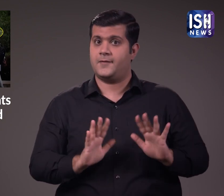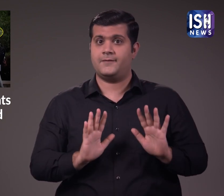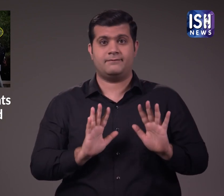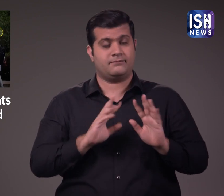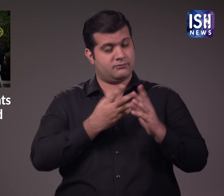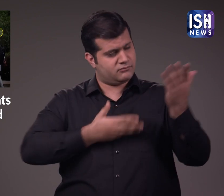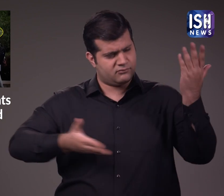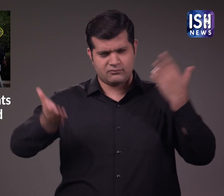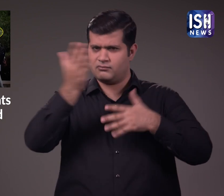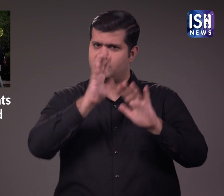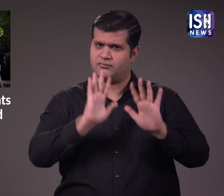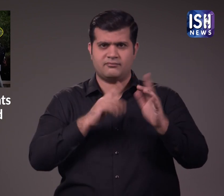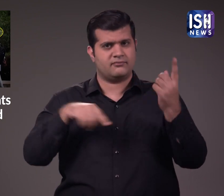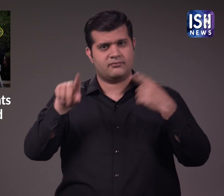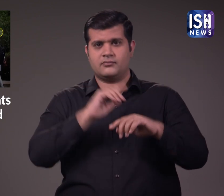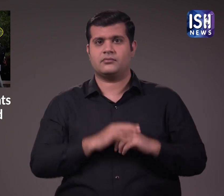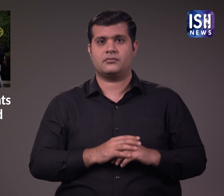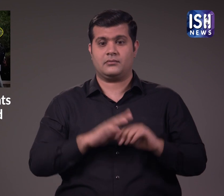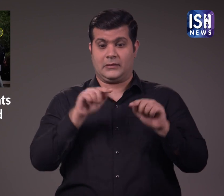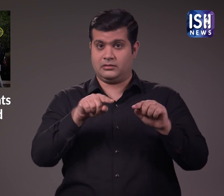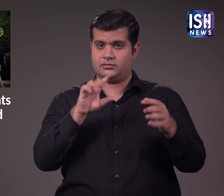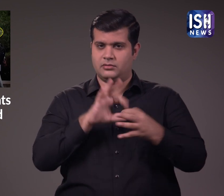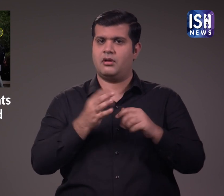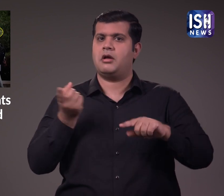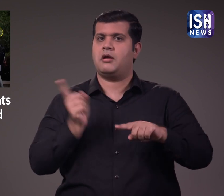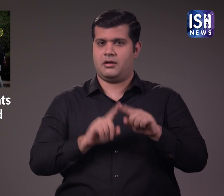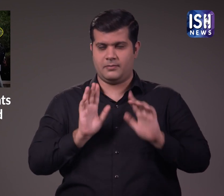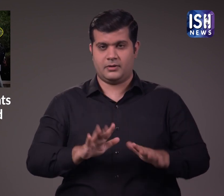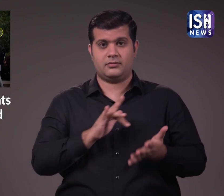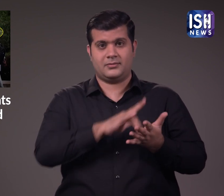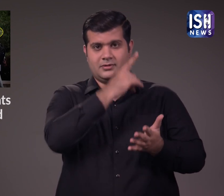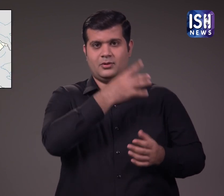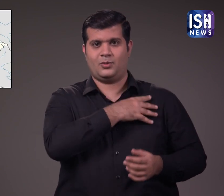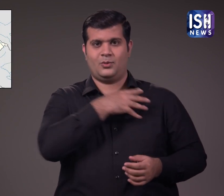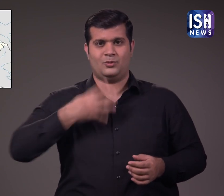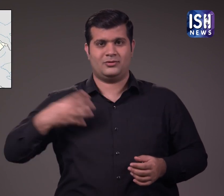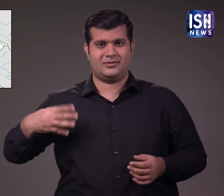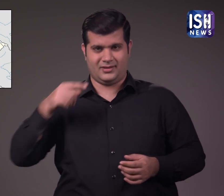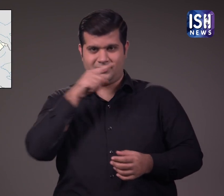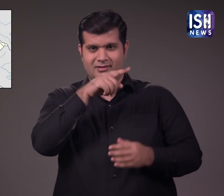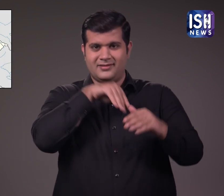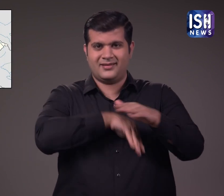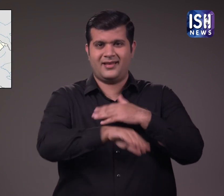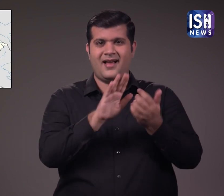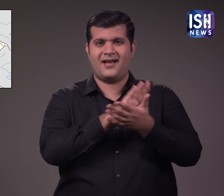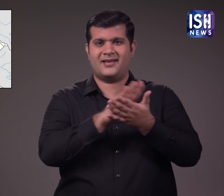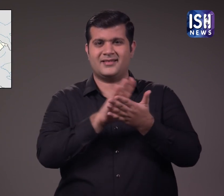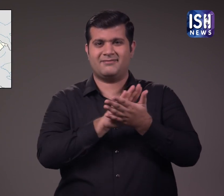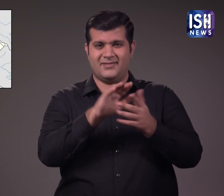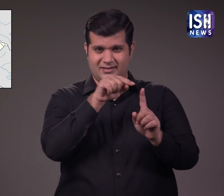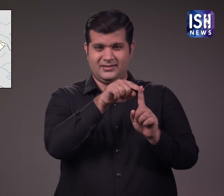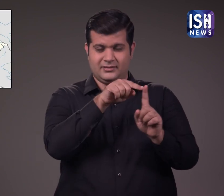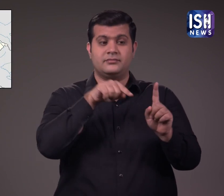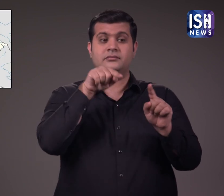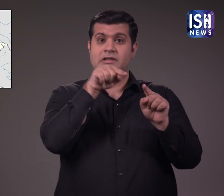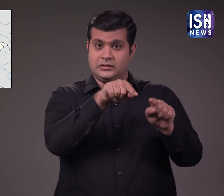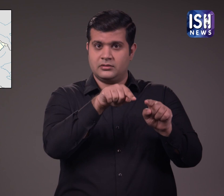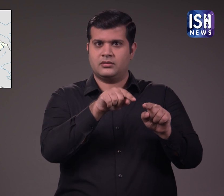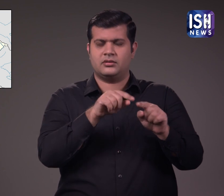है इससे जुड़ा एक व्याक्या उत्तराखन के हल्दवानी में हुआ जो सोशल मीडिया पर वाइरल हो